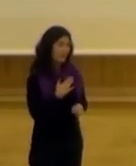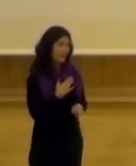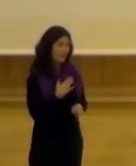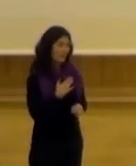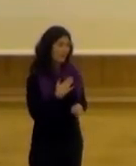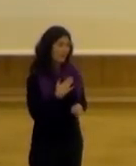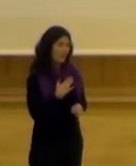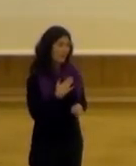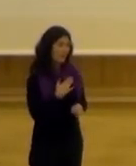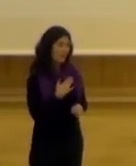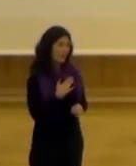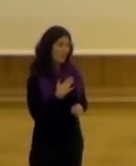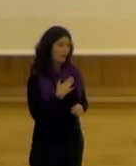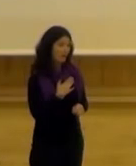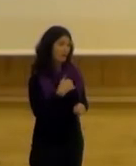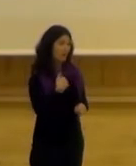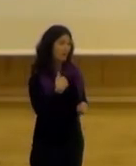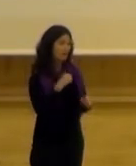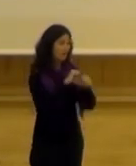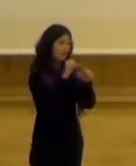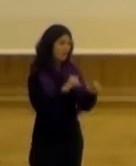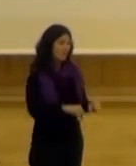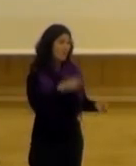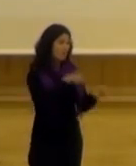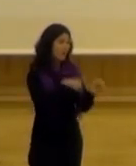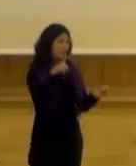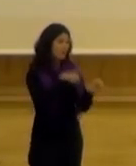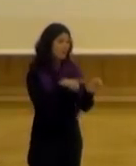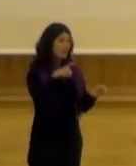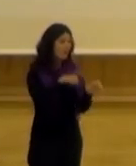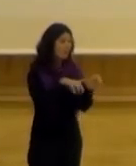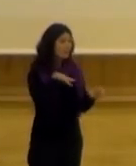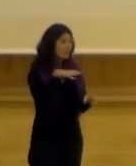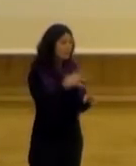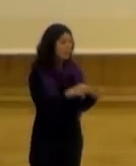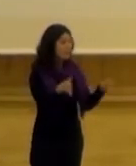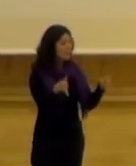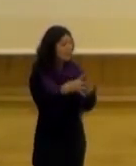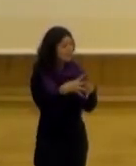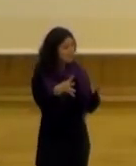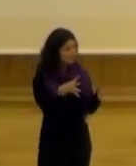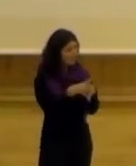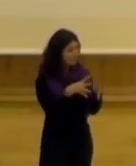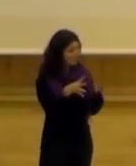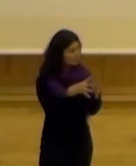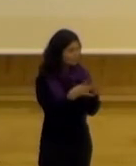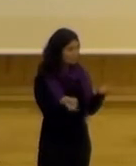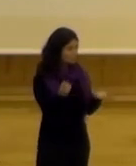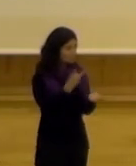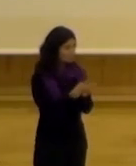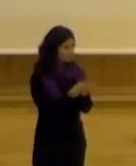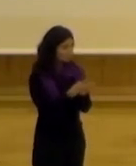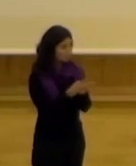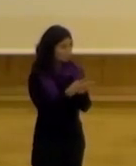yo creo que quizá el gran poder que tiene estos modelos participativos es cambiar lo que podría ser la infraestructura vuelvo a